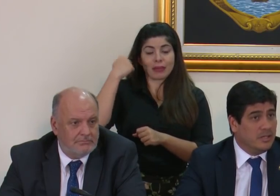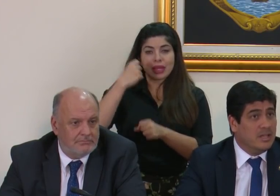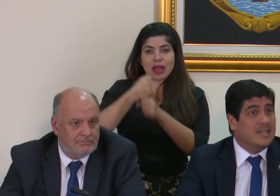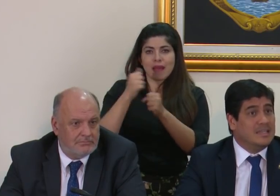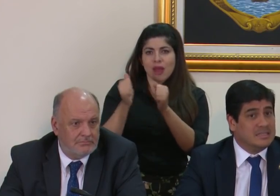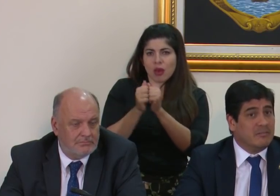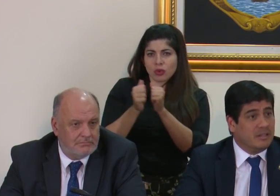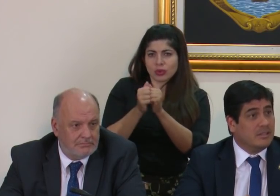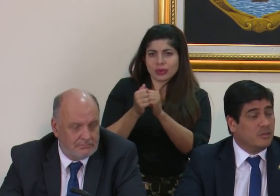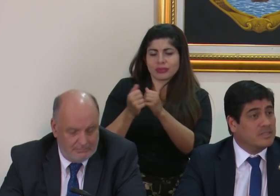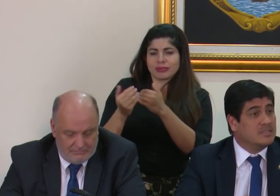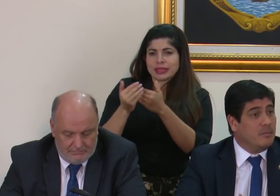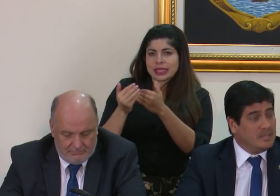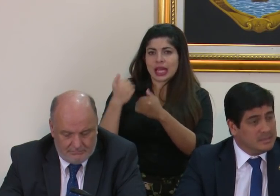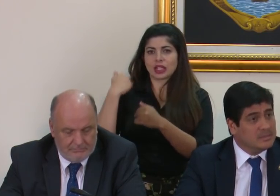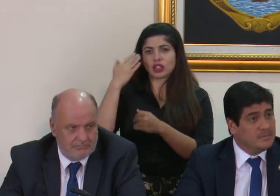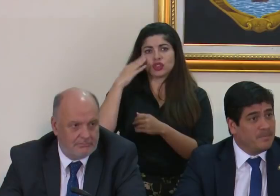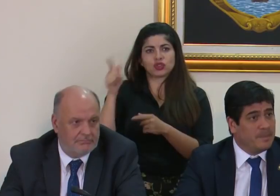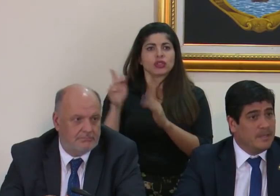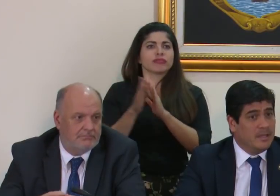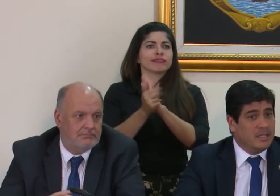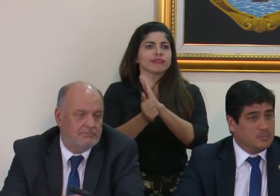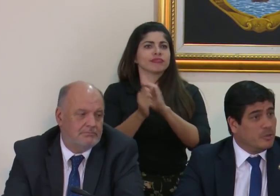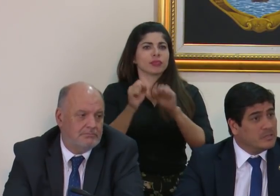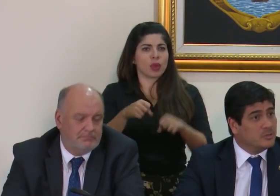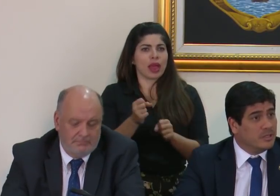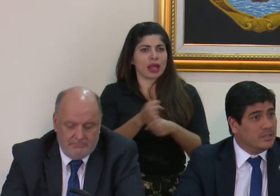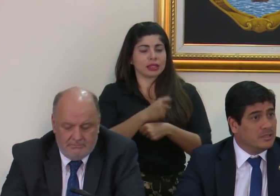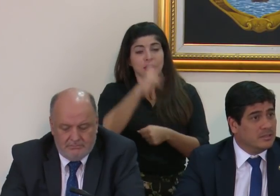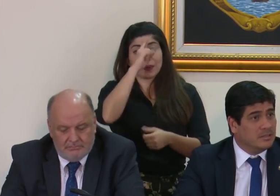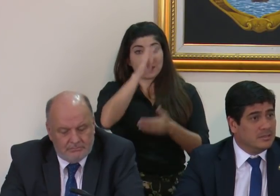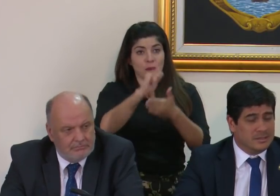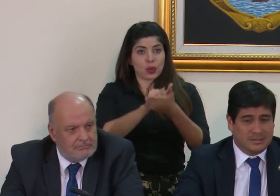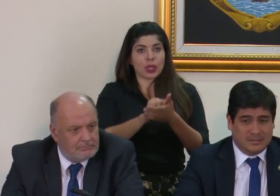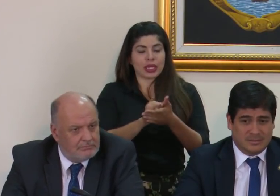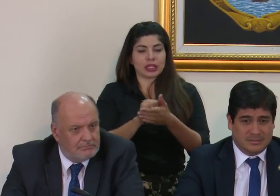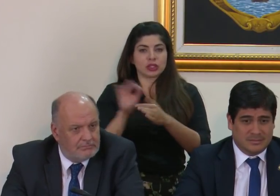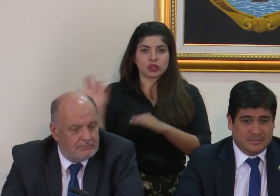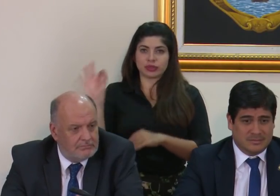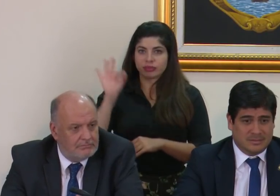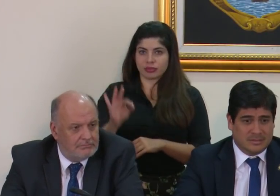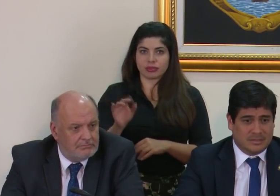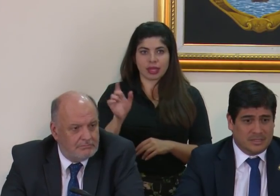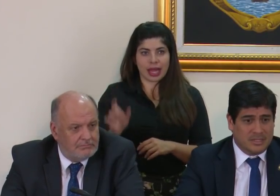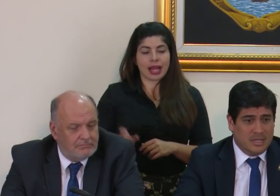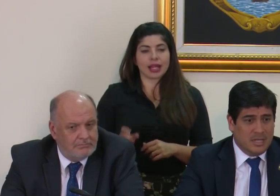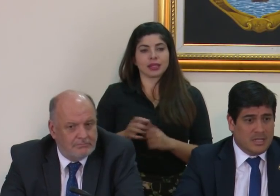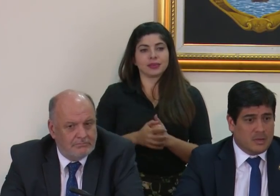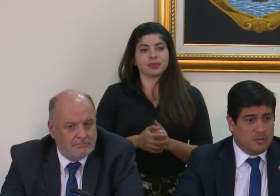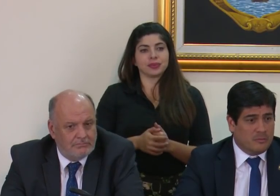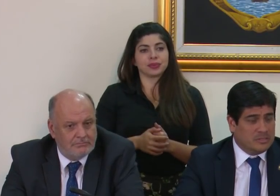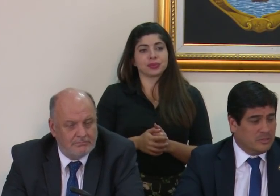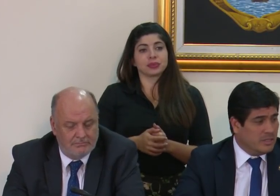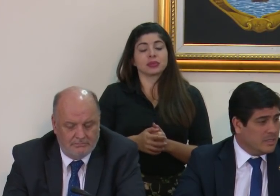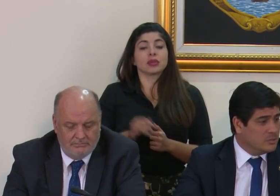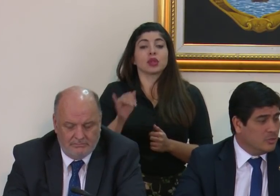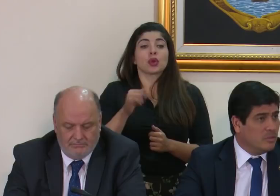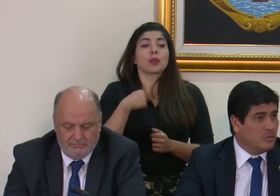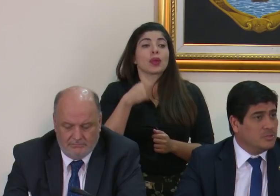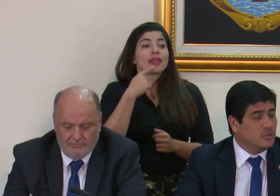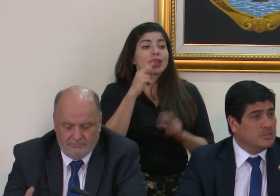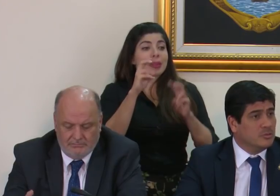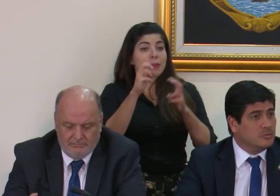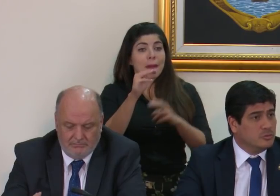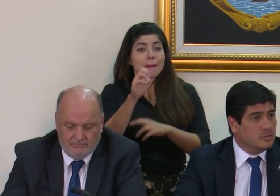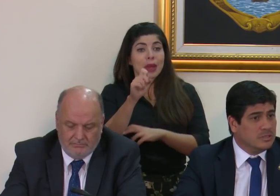cerca con él y saber de lo que es capaz. Es por eso que está allí y como le mencioné en el caso